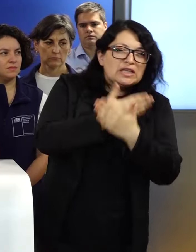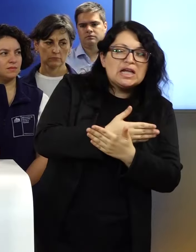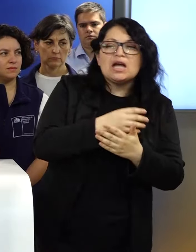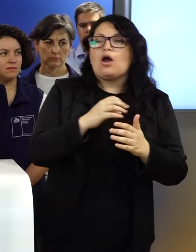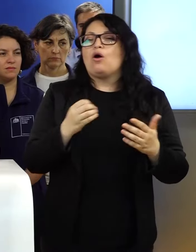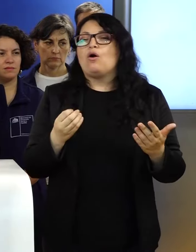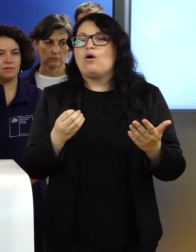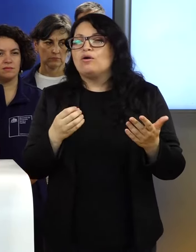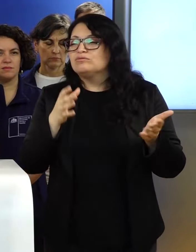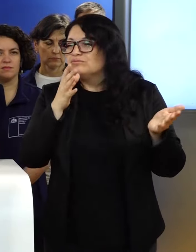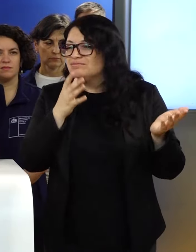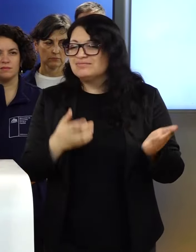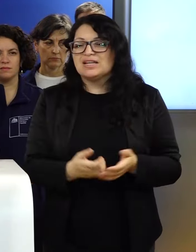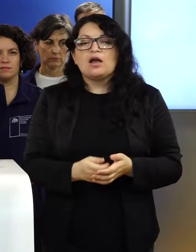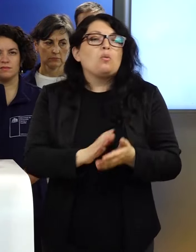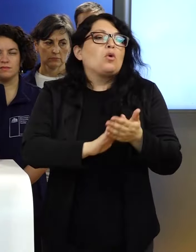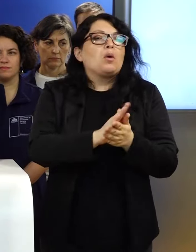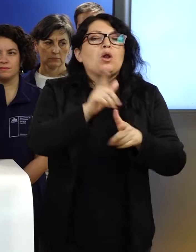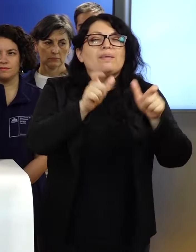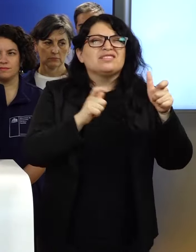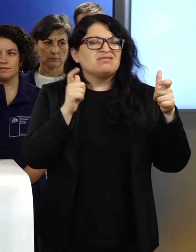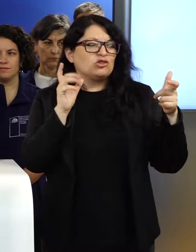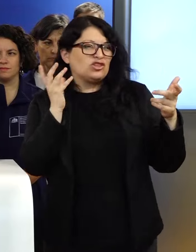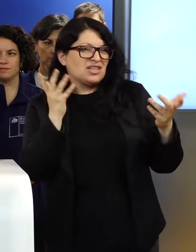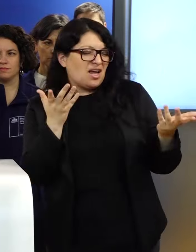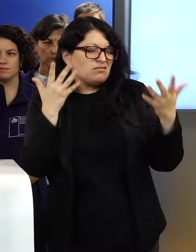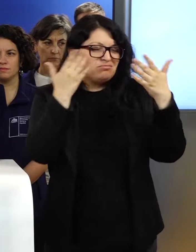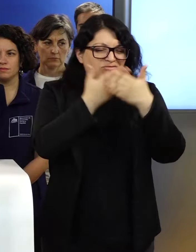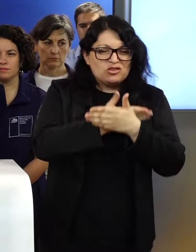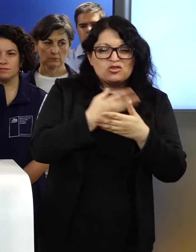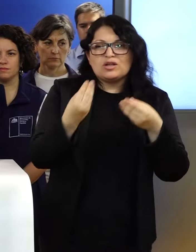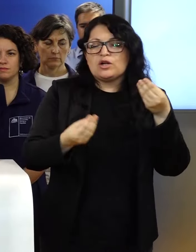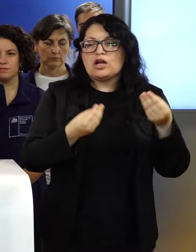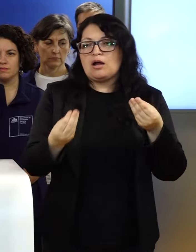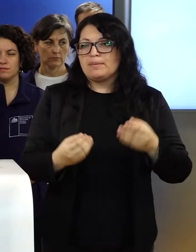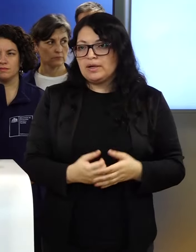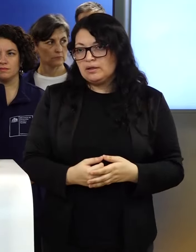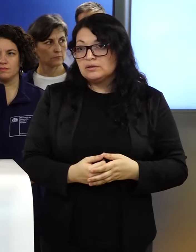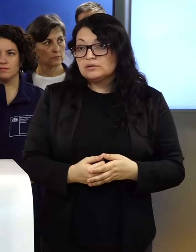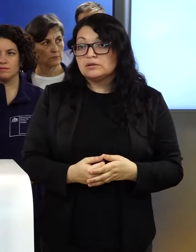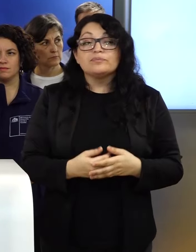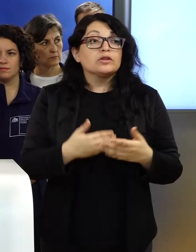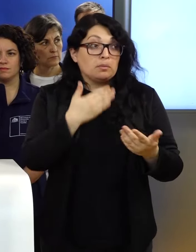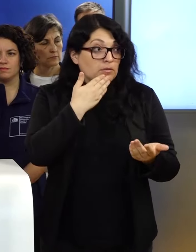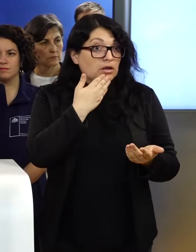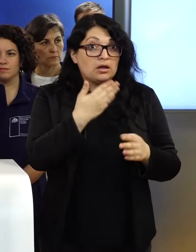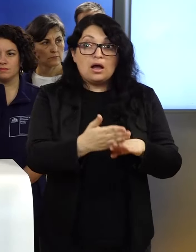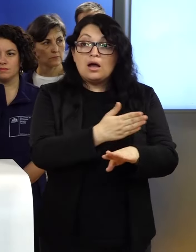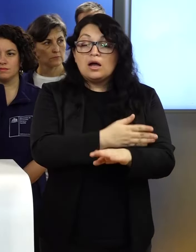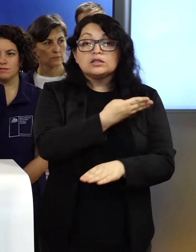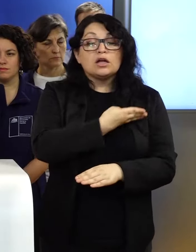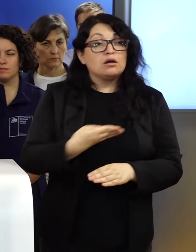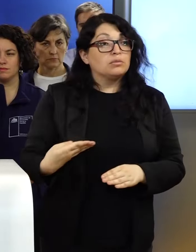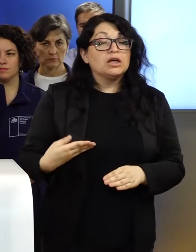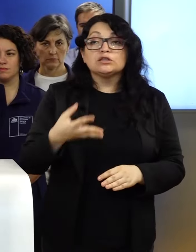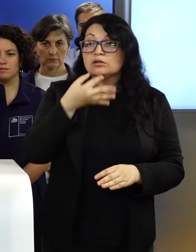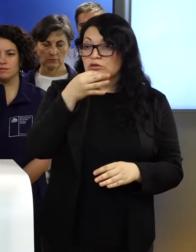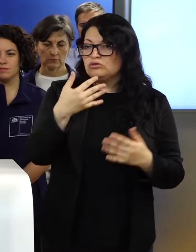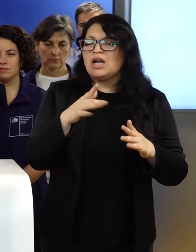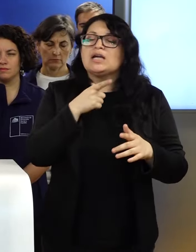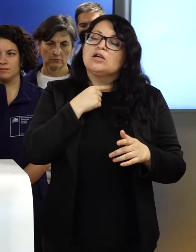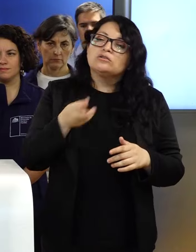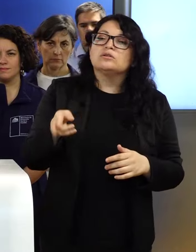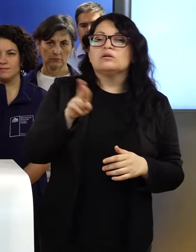o tengamos, digamos, en la población desorientación respecto a lo que está sucediendo. Ahora, el presidente dijo, y yo quisiera insistir en eso,